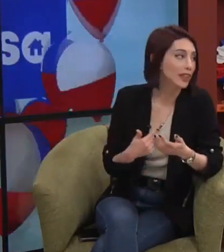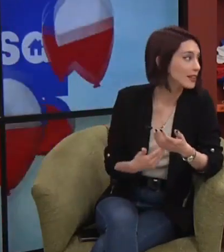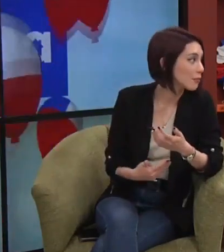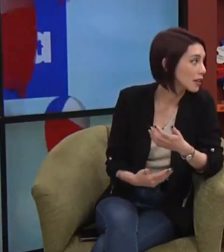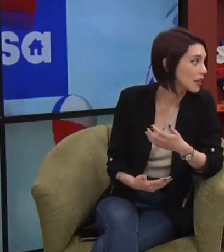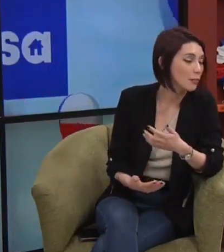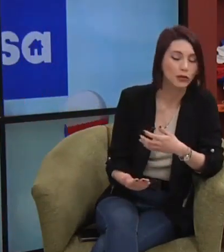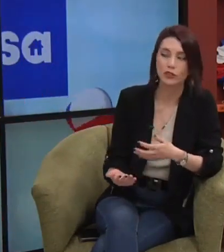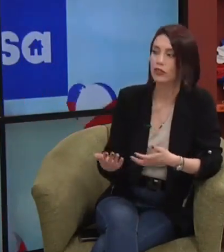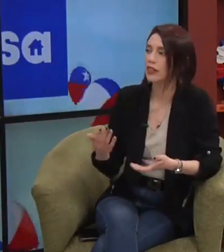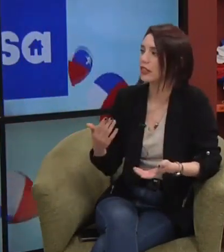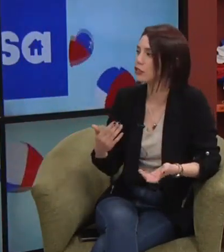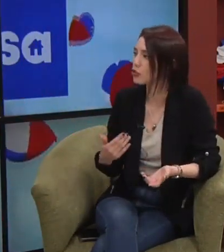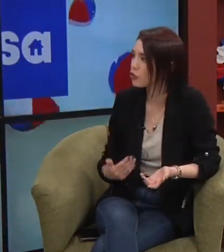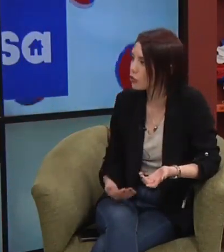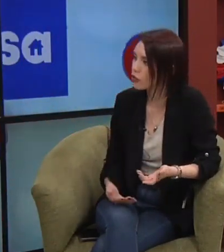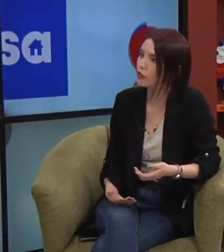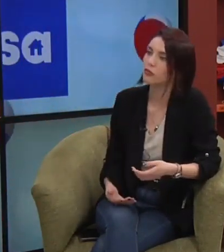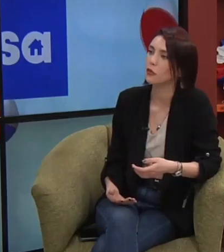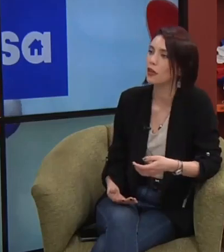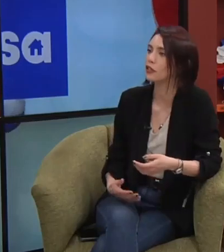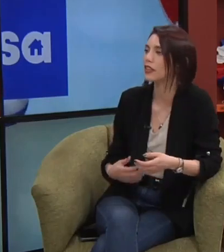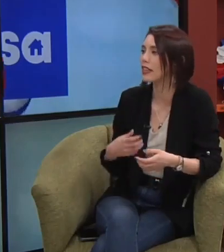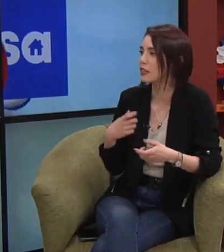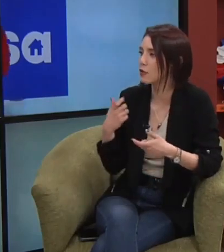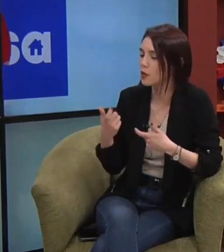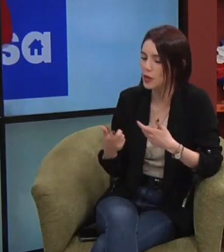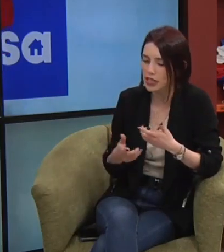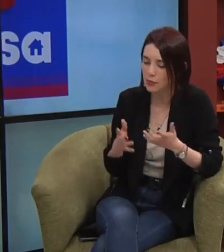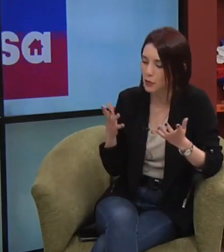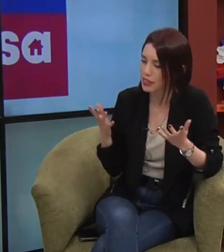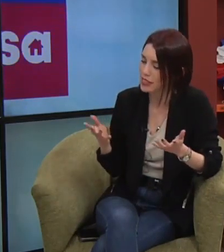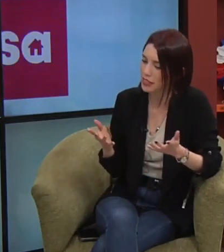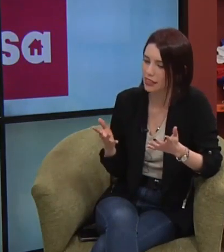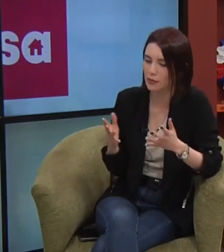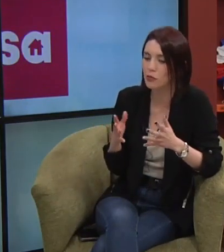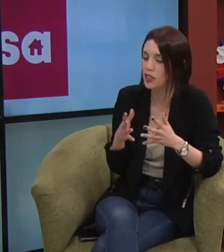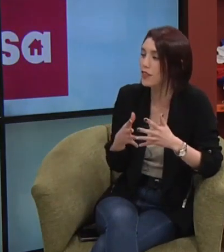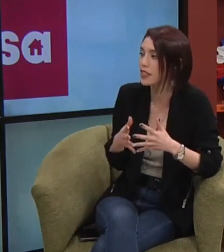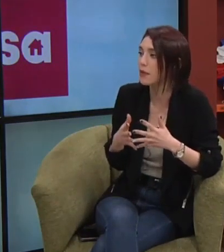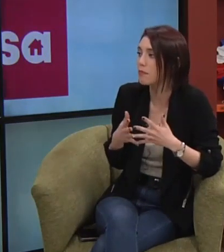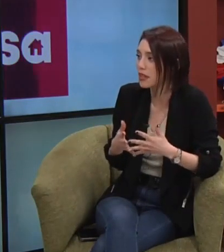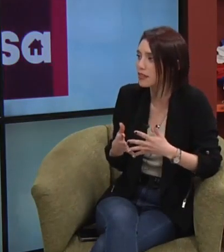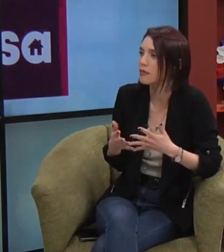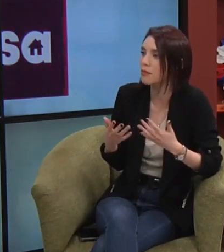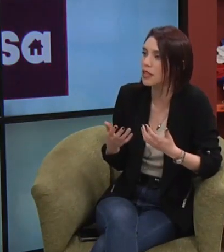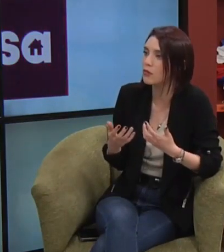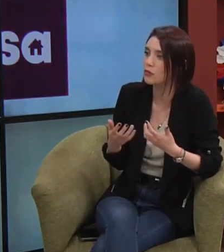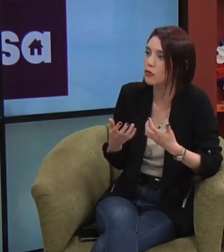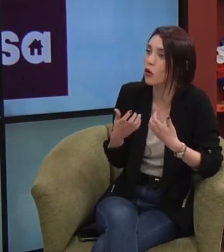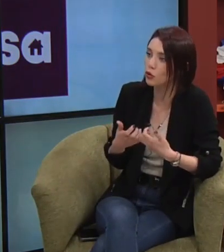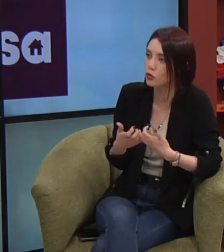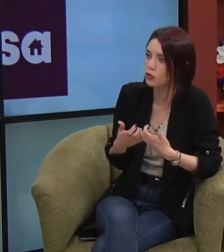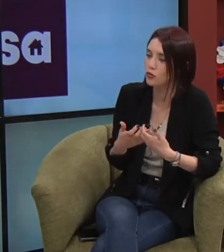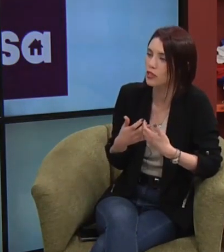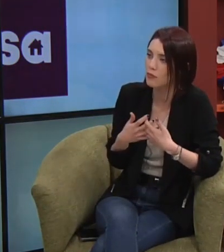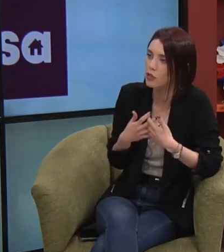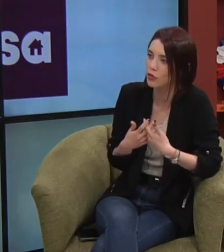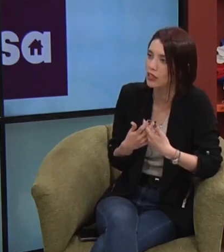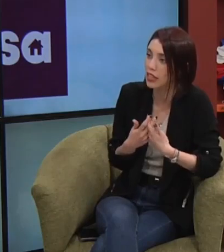también en el proceso de selección, cuándo tienen que renovar los equipos, etcétera, que muchas veces también implica un costo, una inversión grande